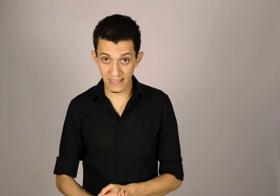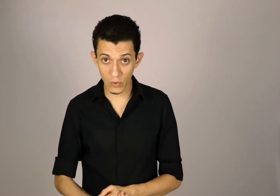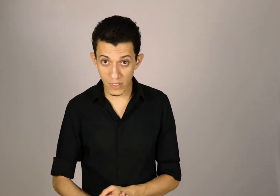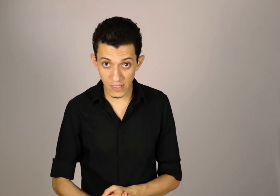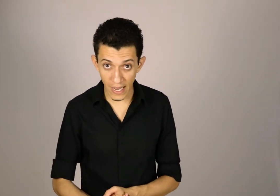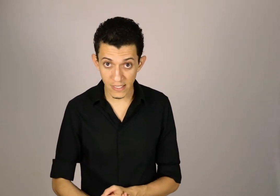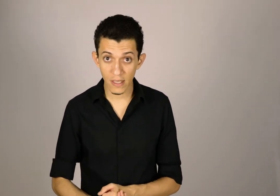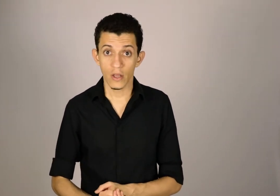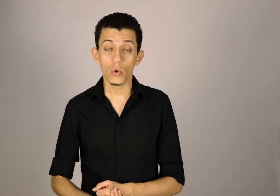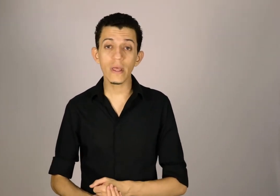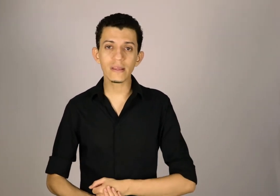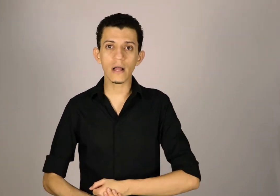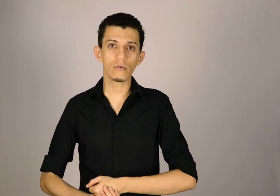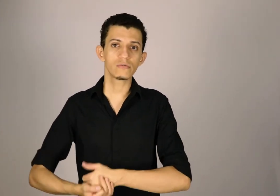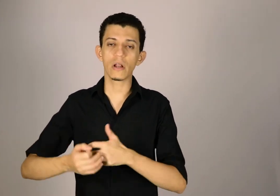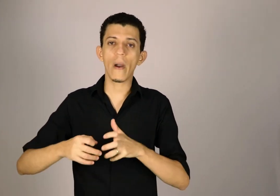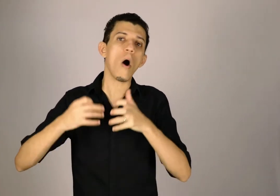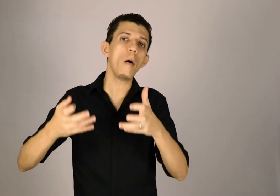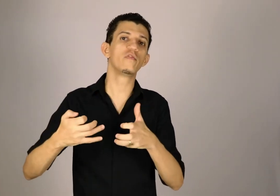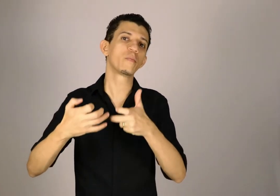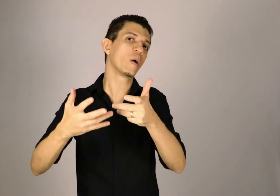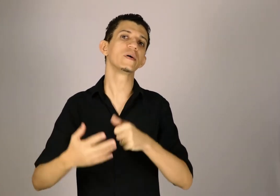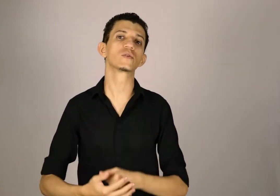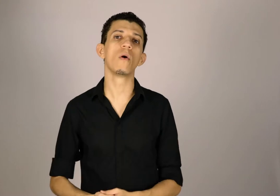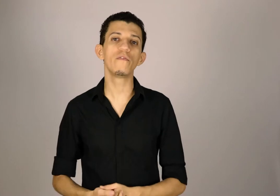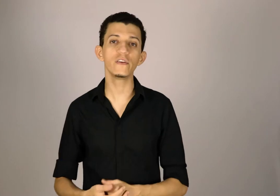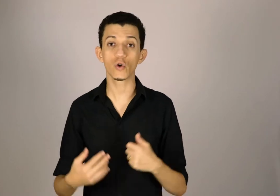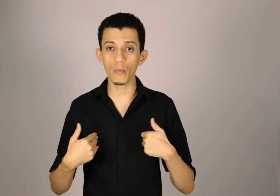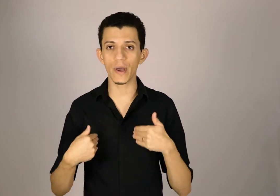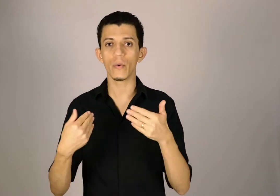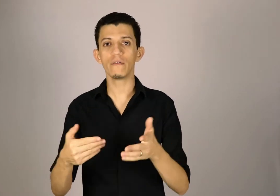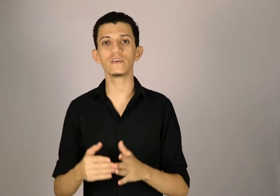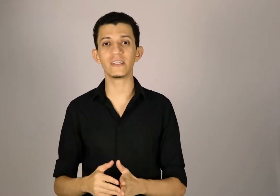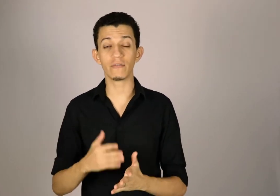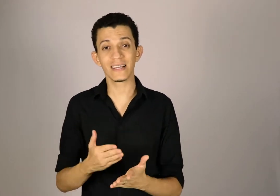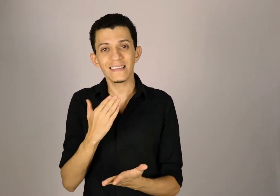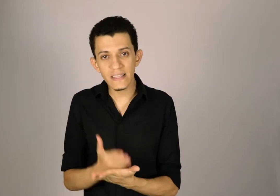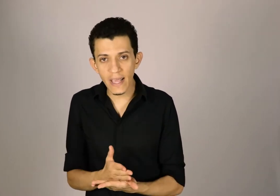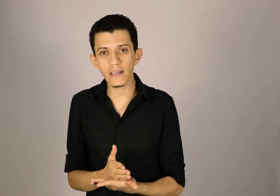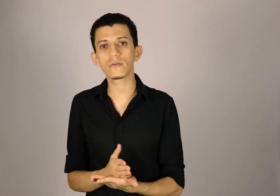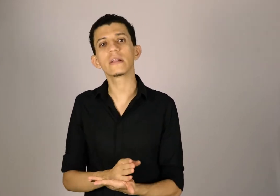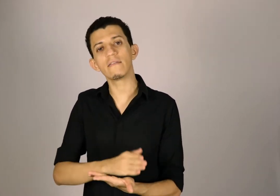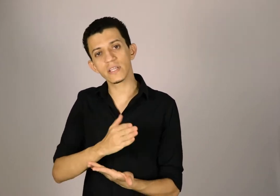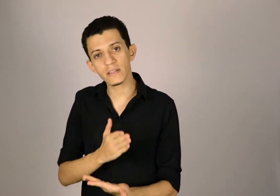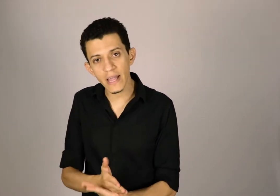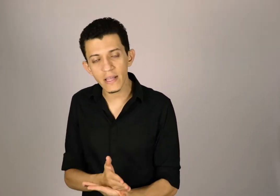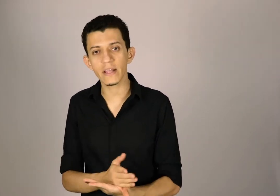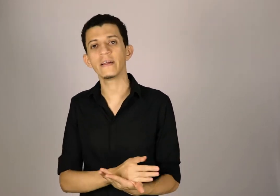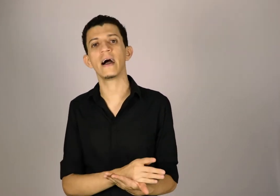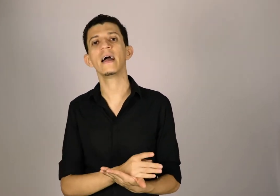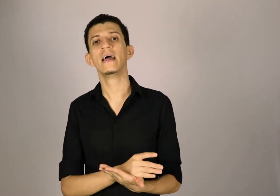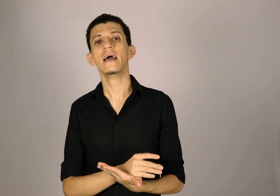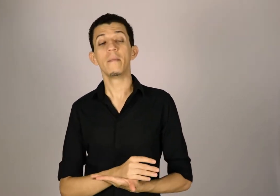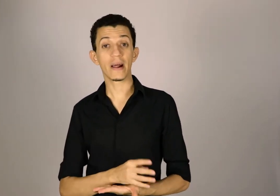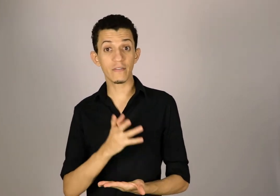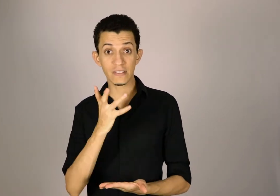línguas de sinais. No entanto, isso não é óbvio para uma pessoa ouvinte como eu e você. Você tem que estudar, você tem que treinar para que você